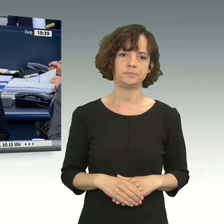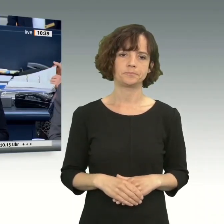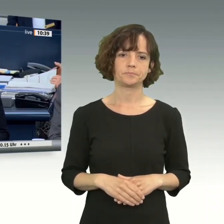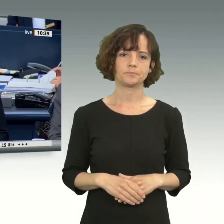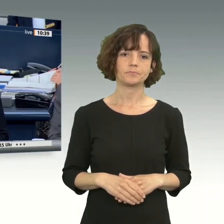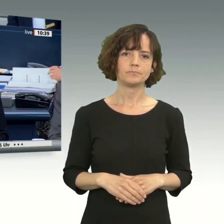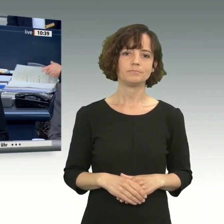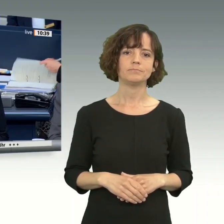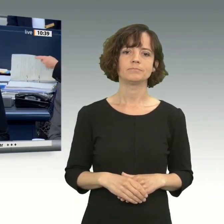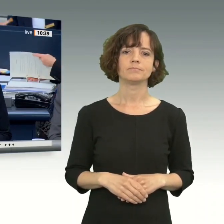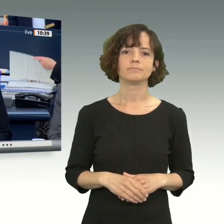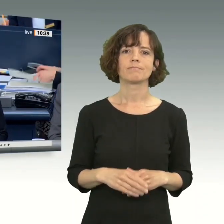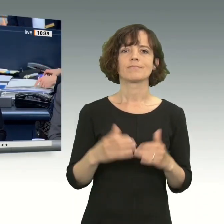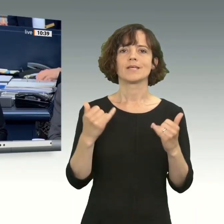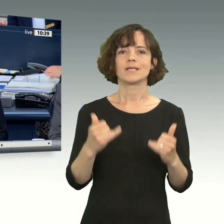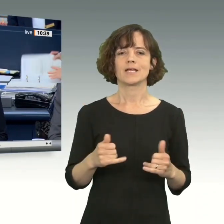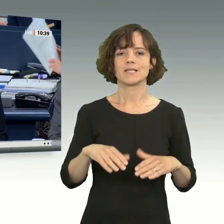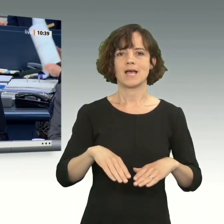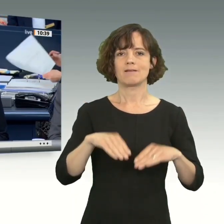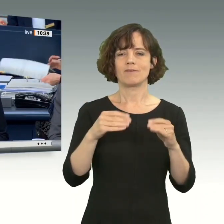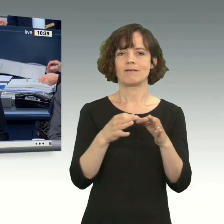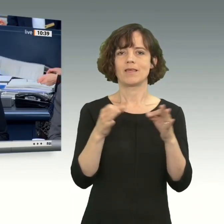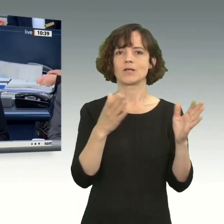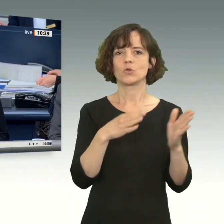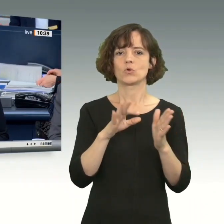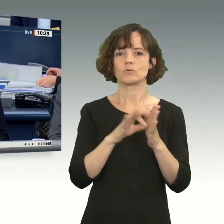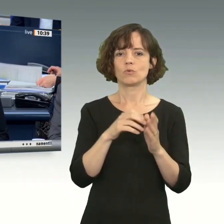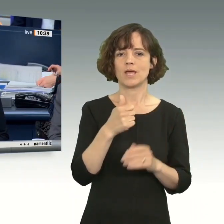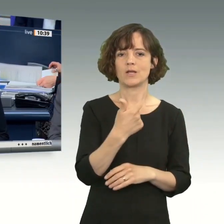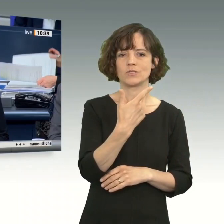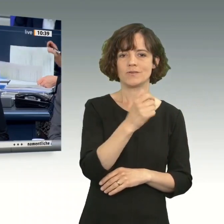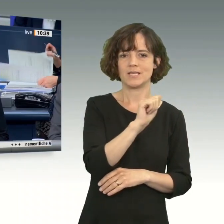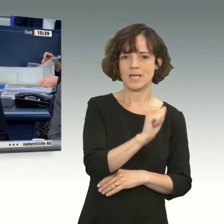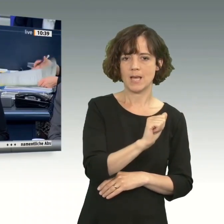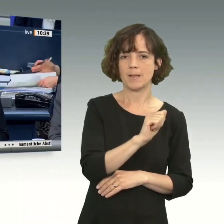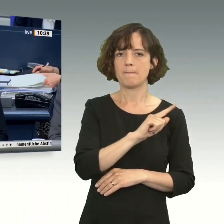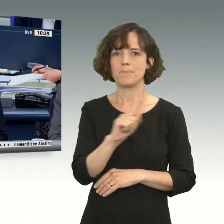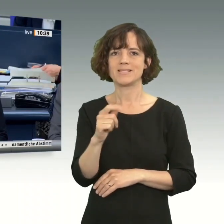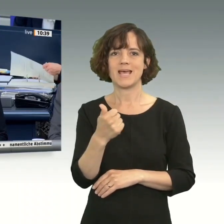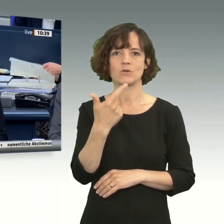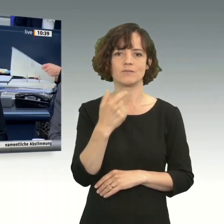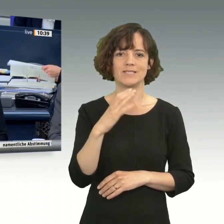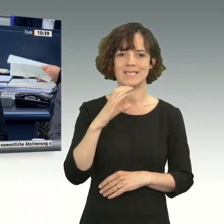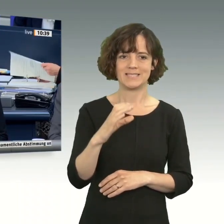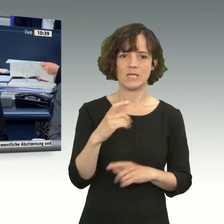Ich rufe nun auf die Tagesordnungspunkte 21a bis 21c sowie Zusatzpunkt